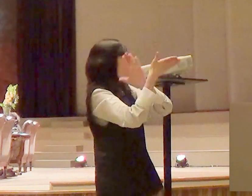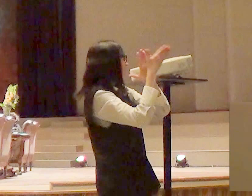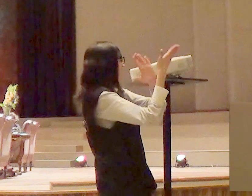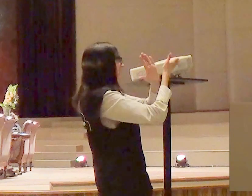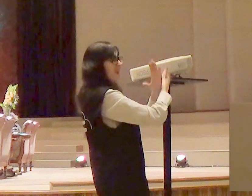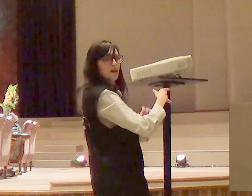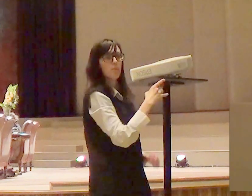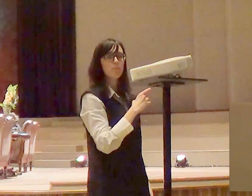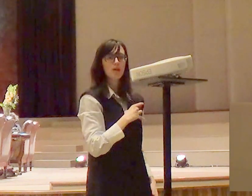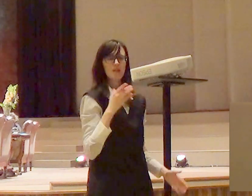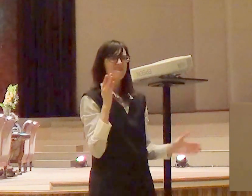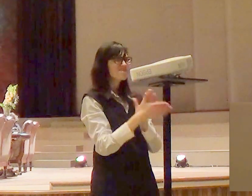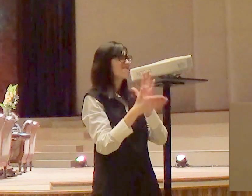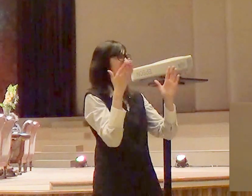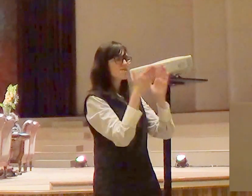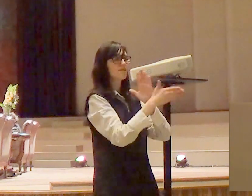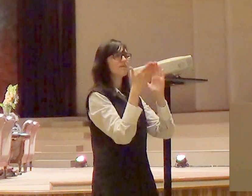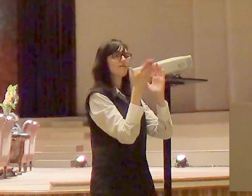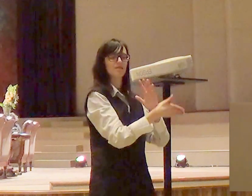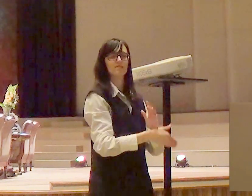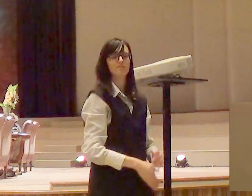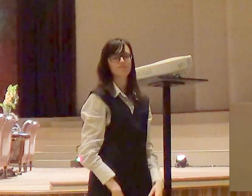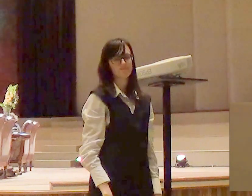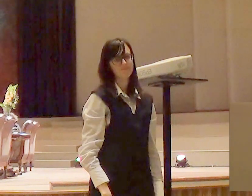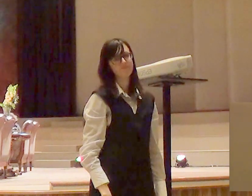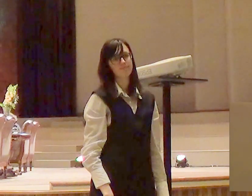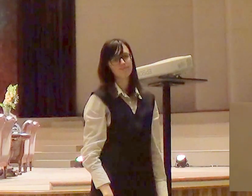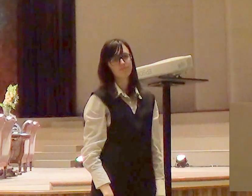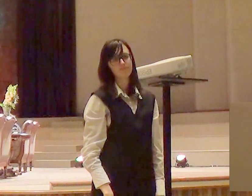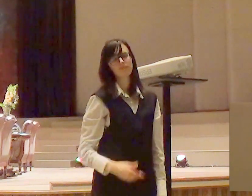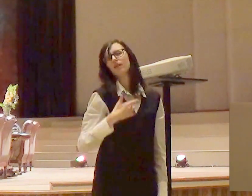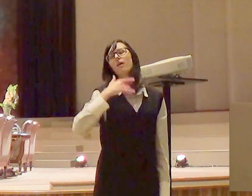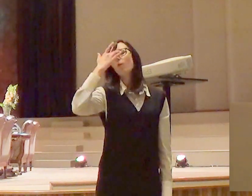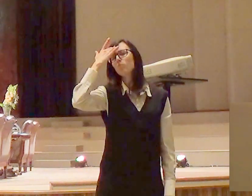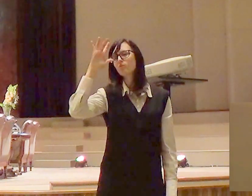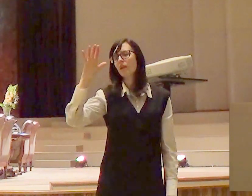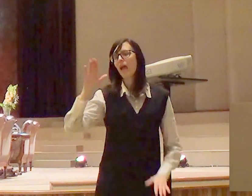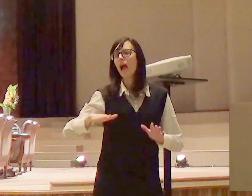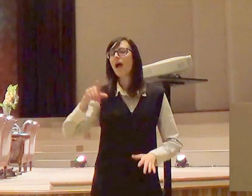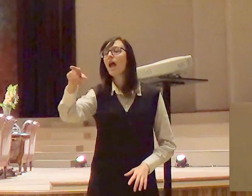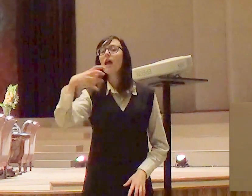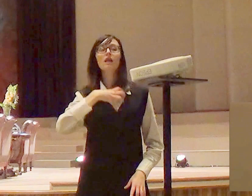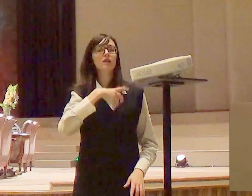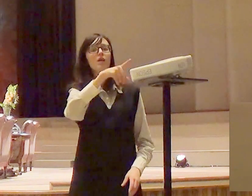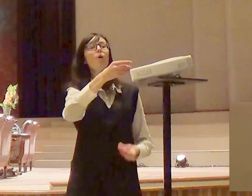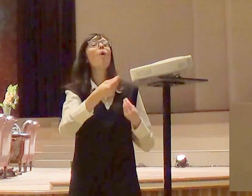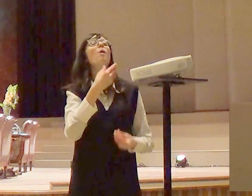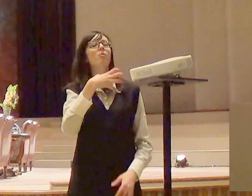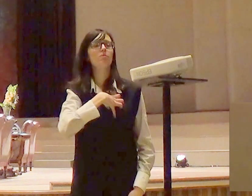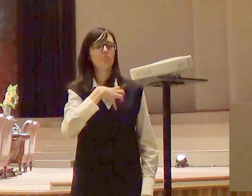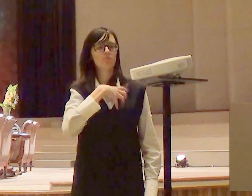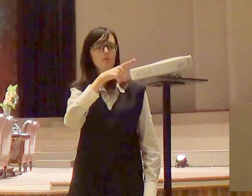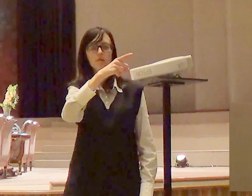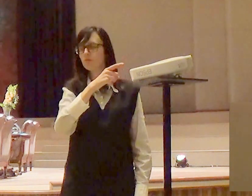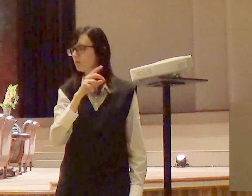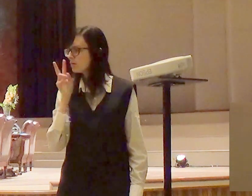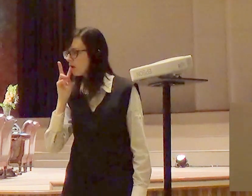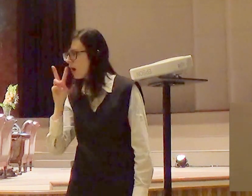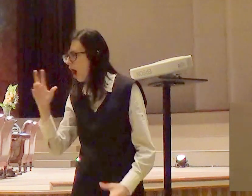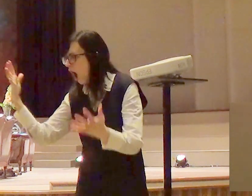fugiu daquele lugar eu não sei o que você sentiria depois de um evento desse talvez muito